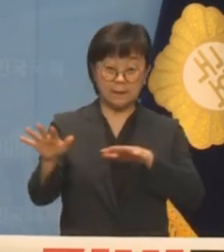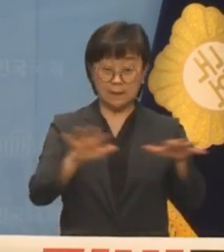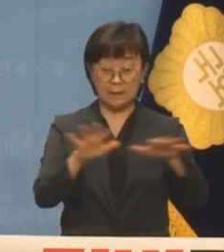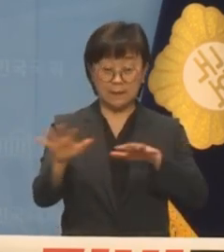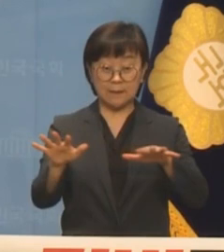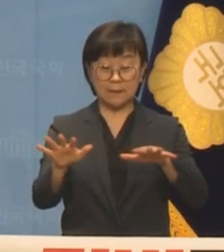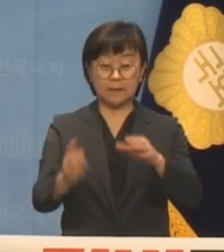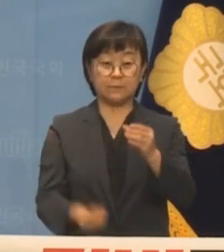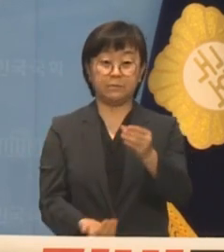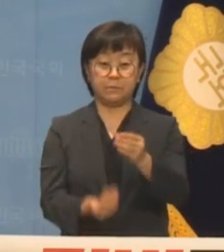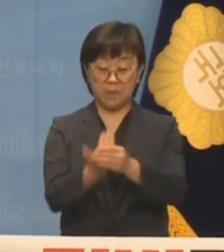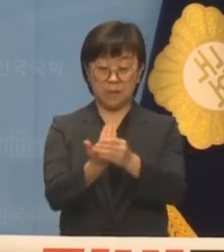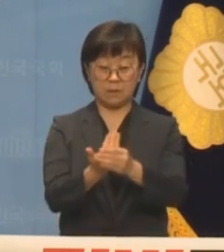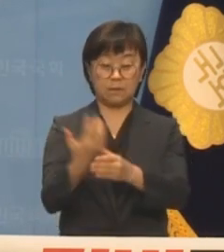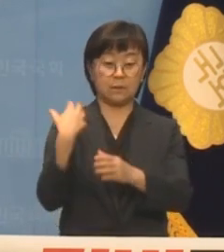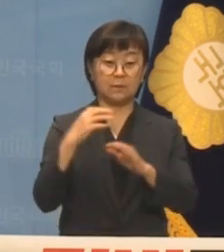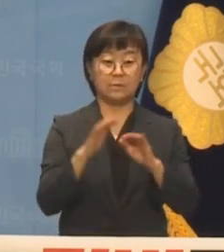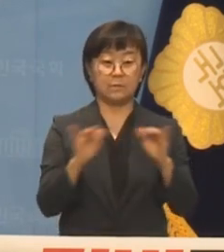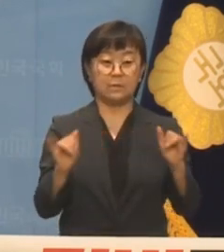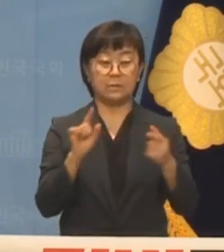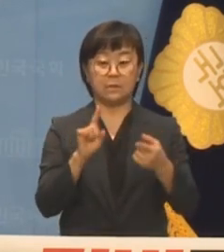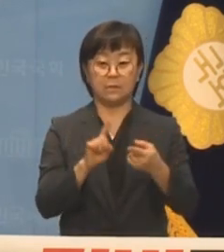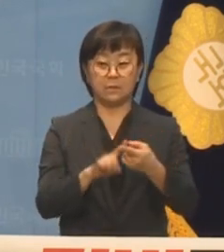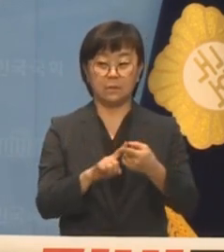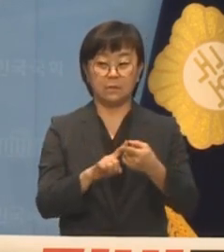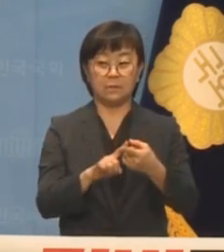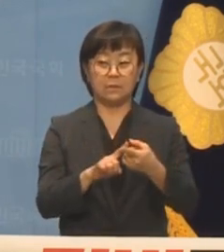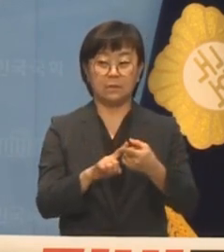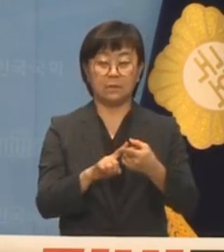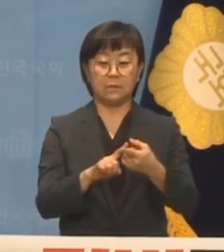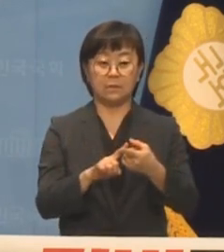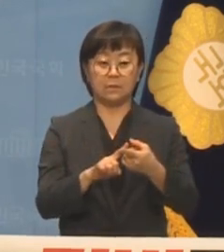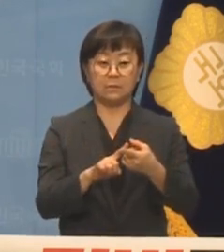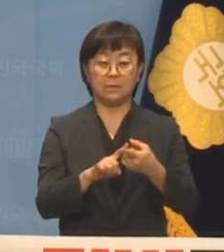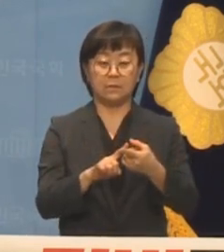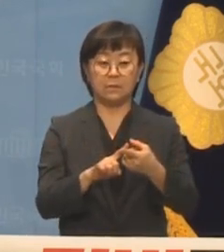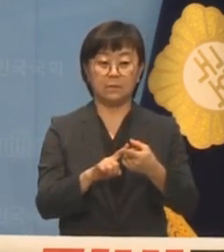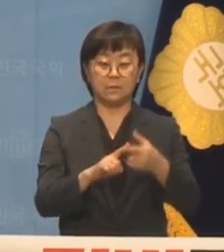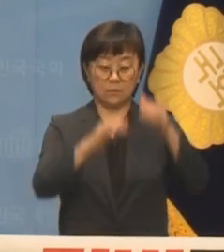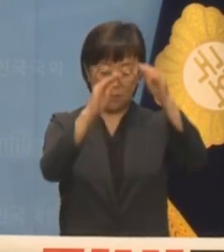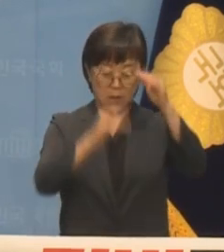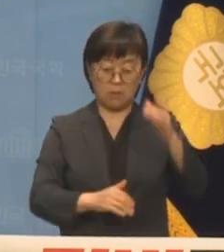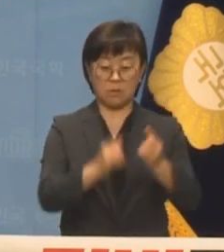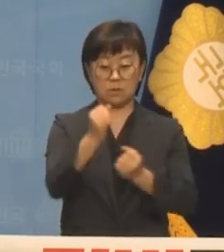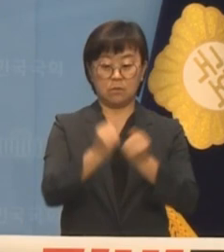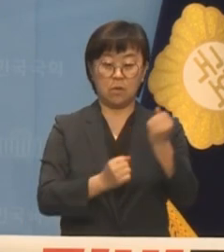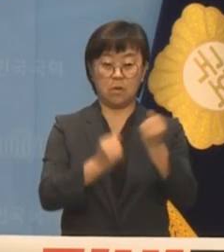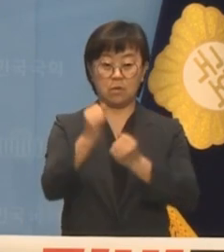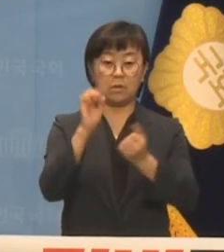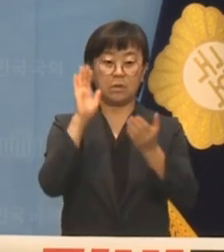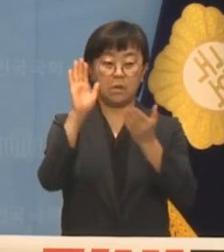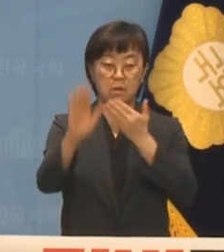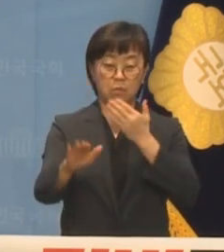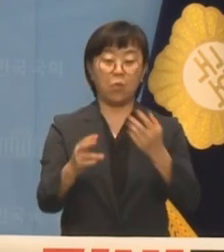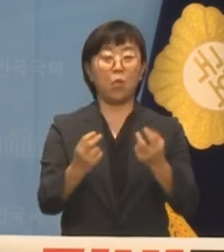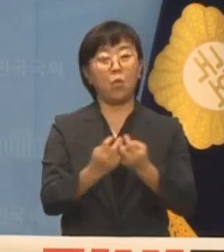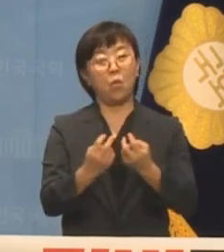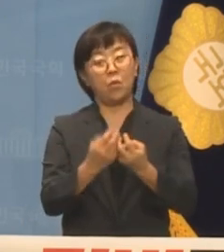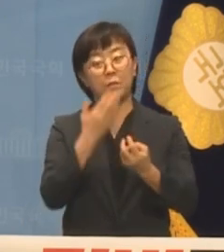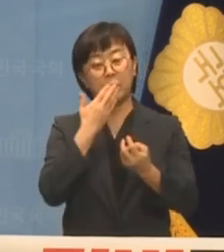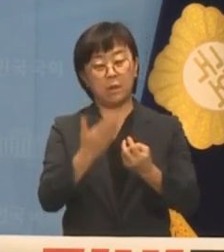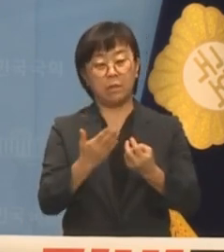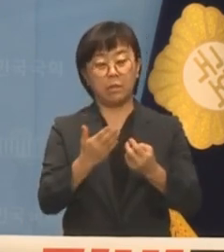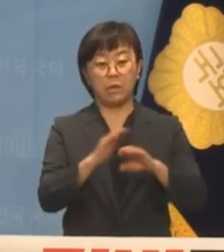촉발 책임자에 대한 메시지를 말씀드리고 앞으로 우리가 어떻게 할 것인지에 대한